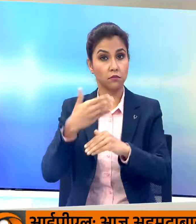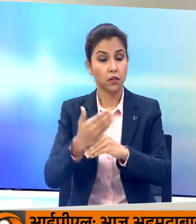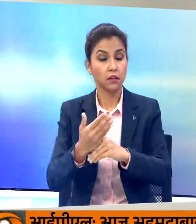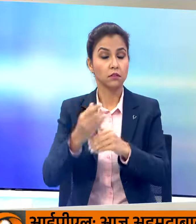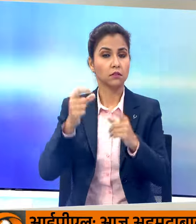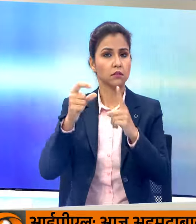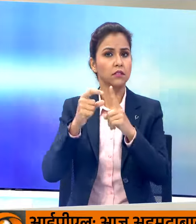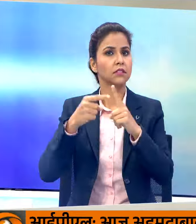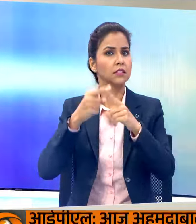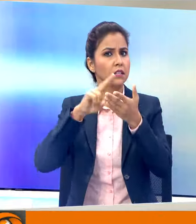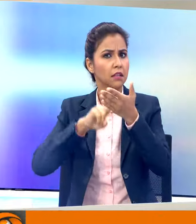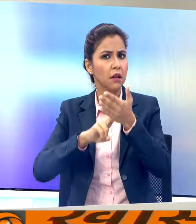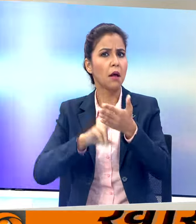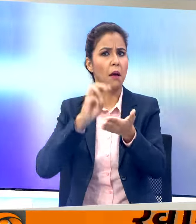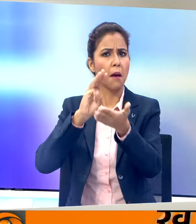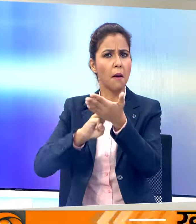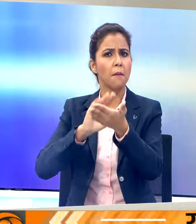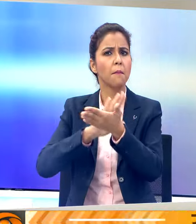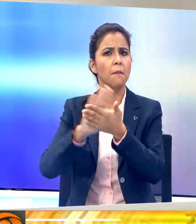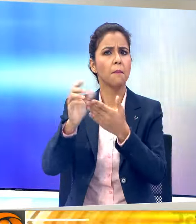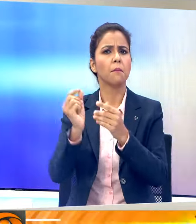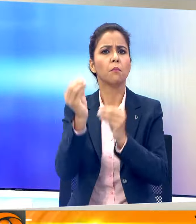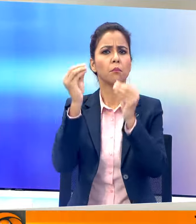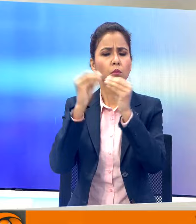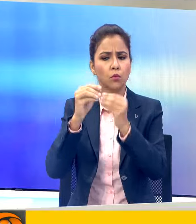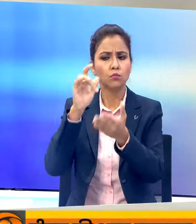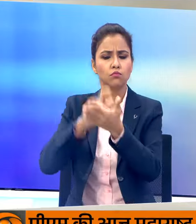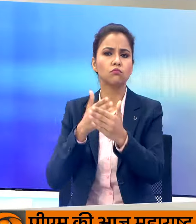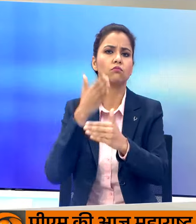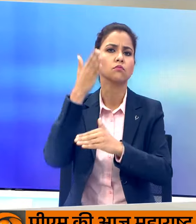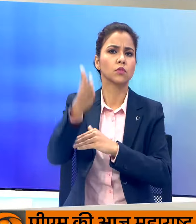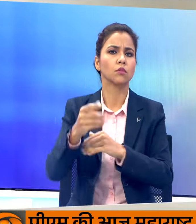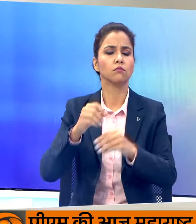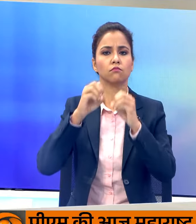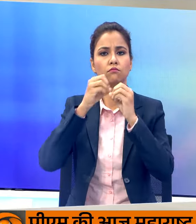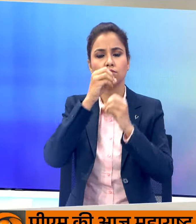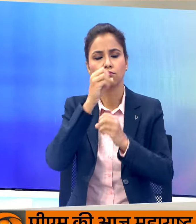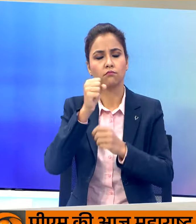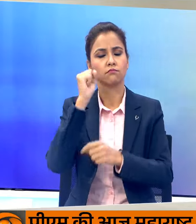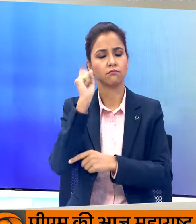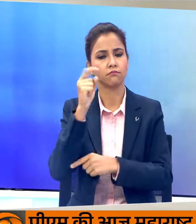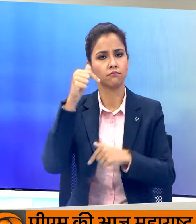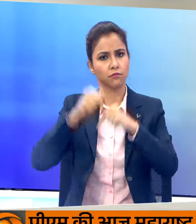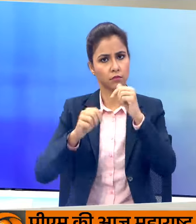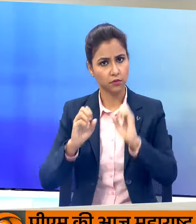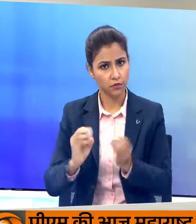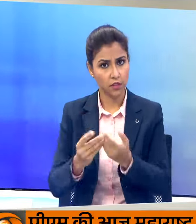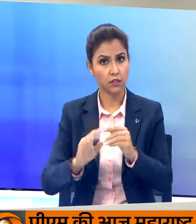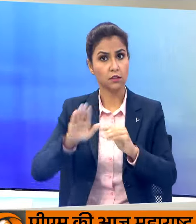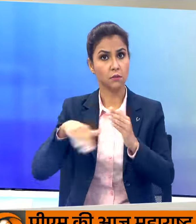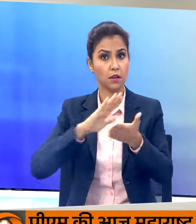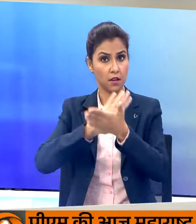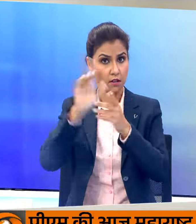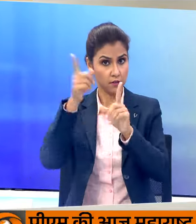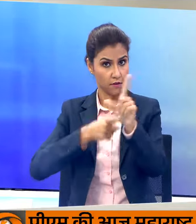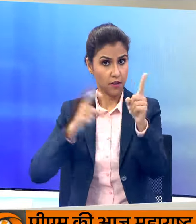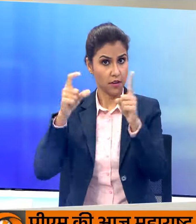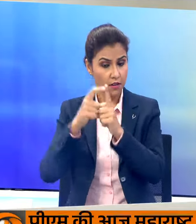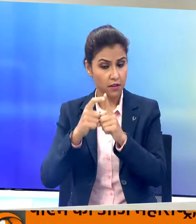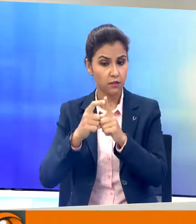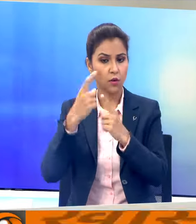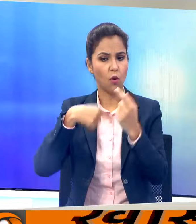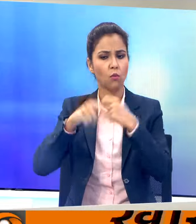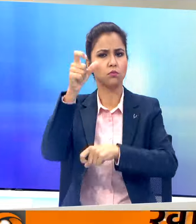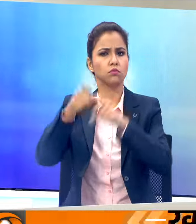तेलेंगाना के महभूब नगर जाएंगे और चुनाव प्रचार करेंगे इसके बाद प्रधान मंत्री हैद्रबाद में जन्च सभा को